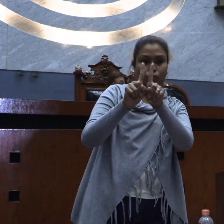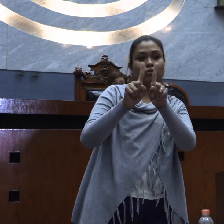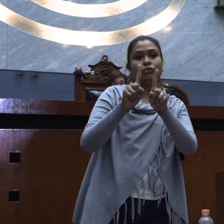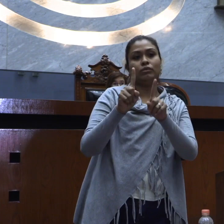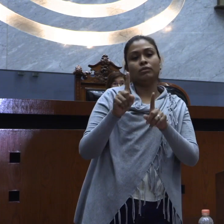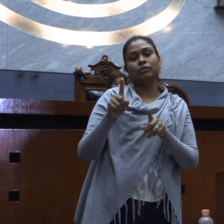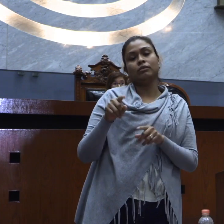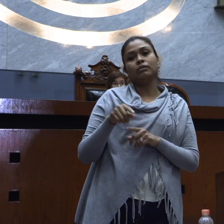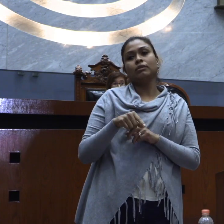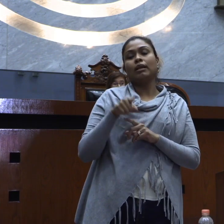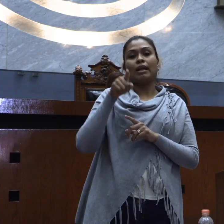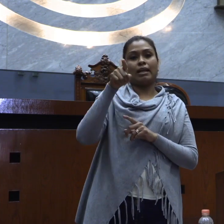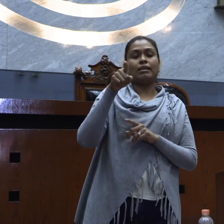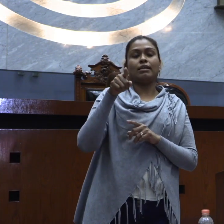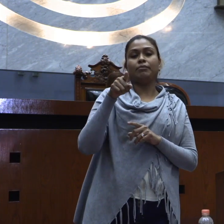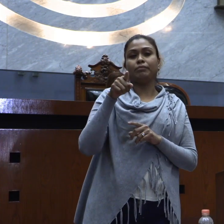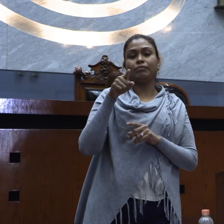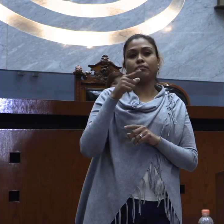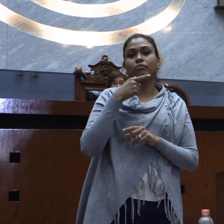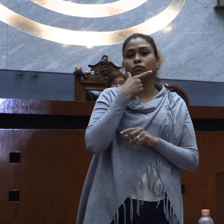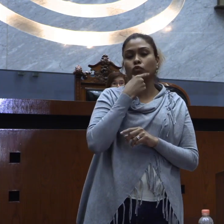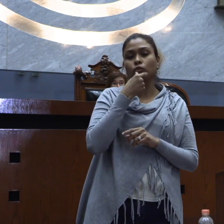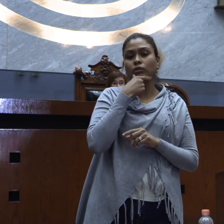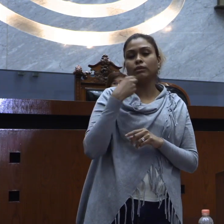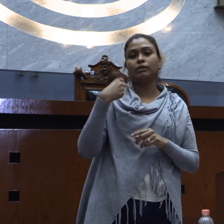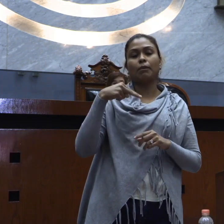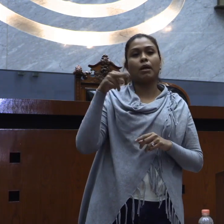personas que nos enseñen lengua de señas bien.